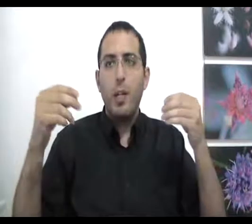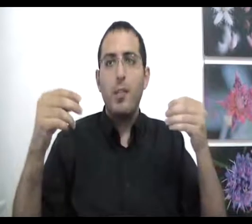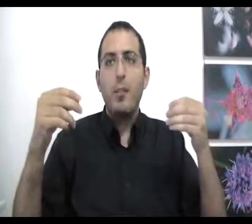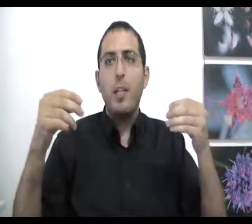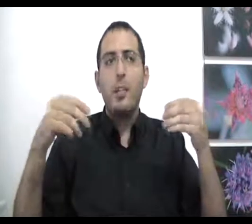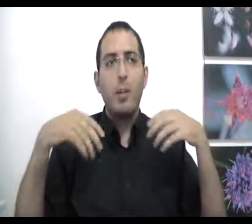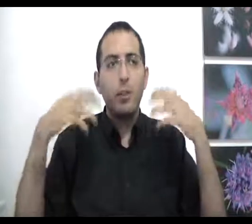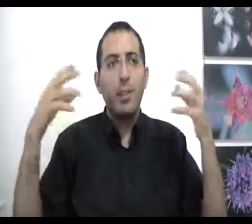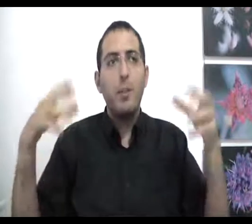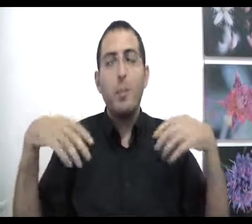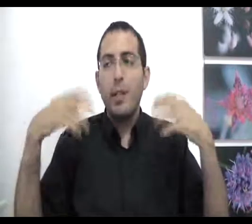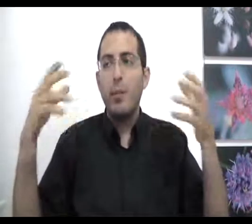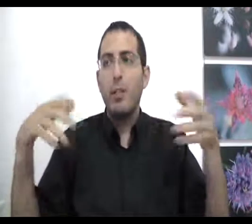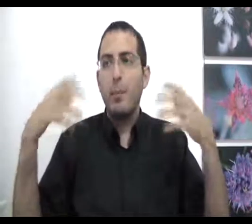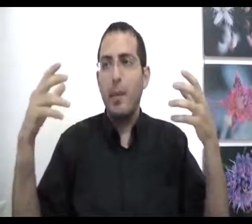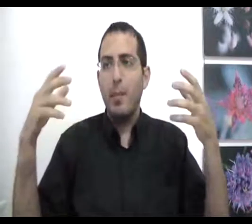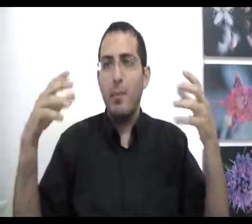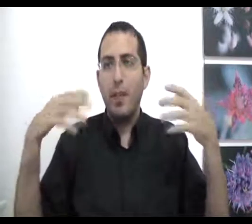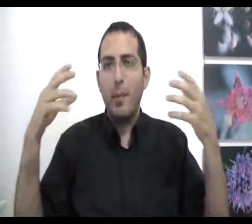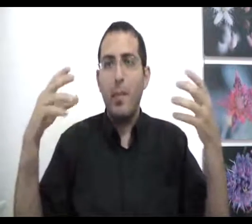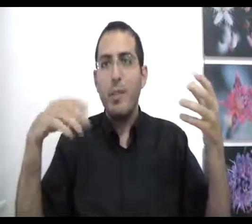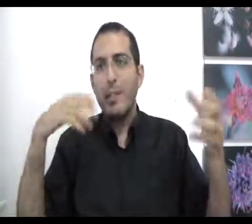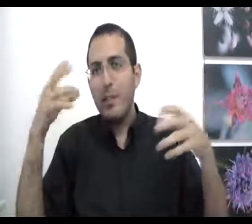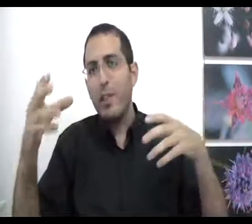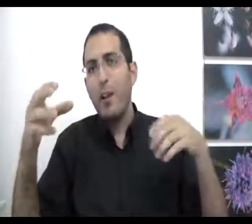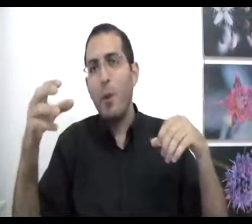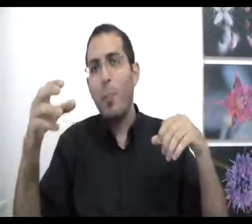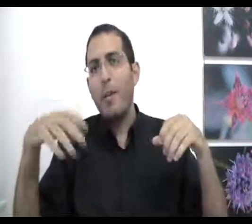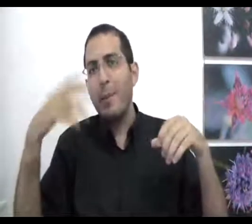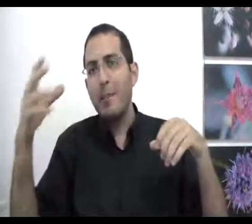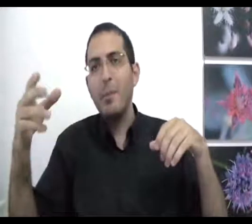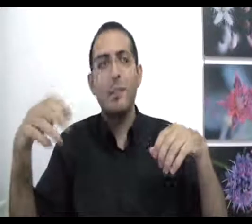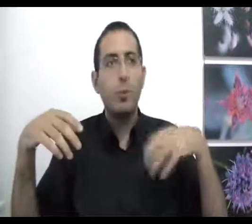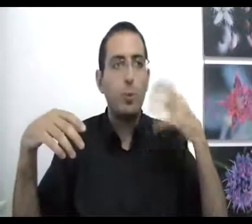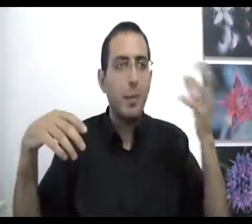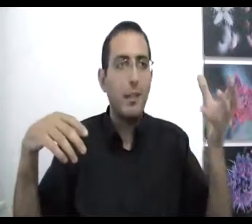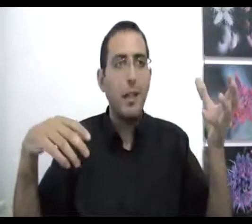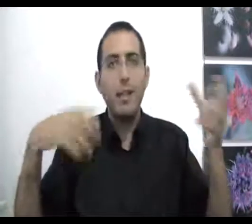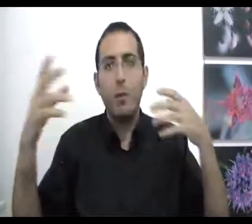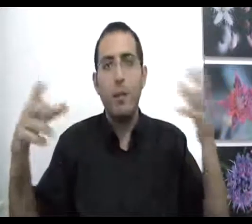התחתונה היא שככל שנה מתבונן יותר בדברים האלה, מנסה להביא את הדברים לעומק מה זה המציאות, מה התכלית וכו'